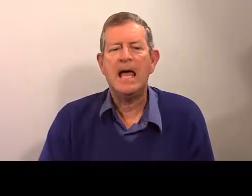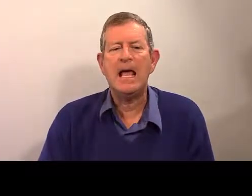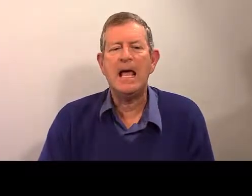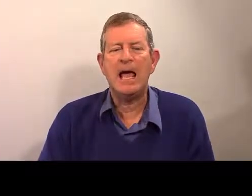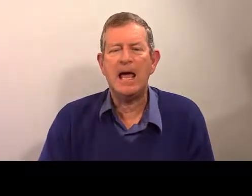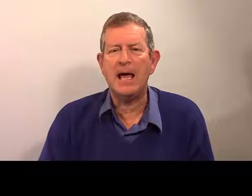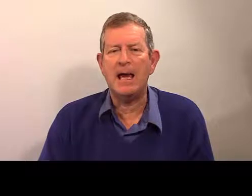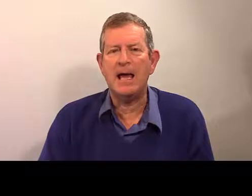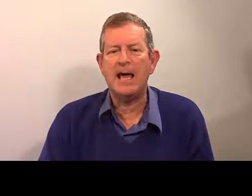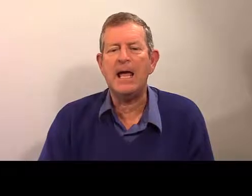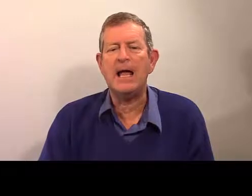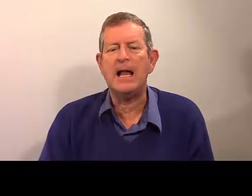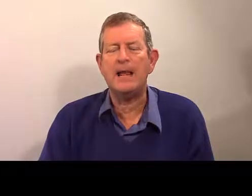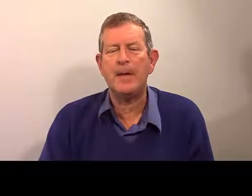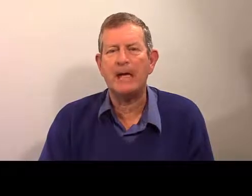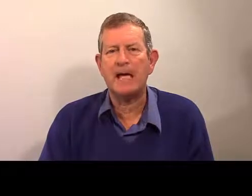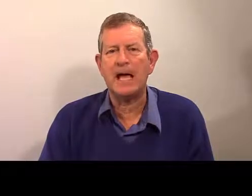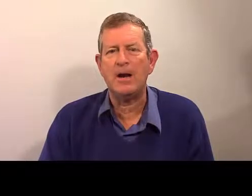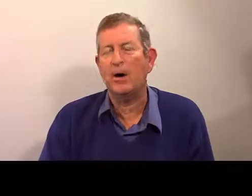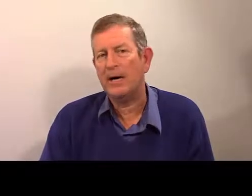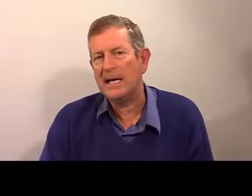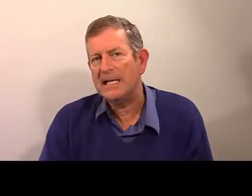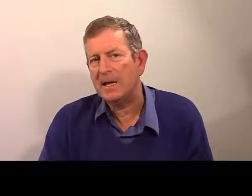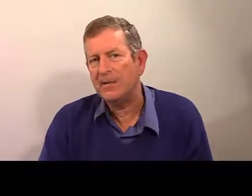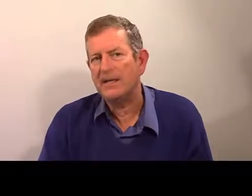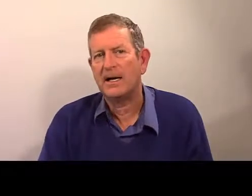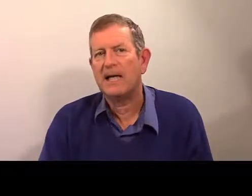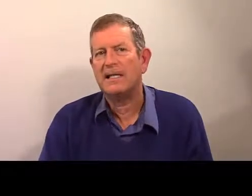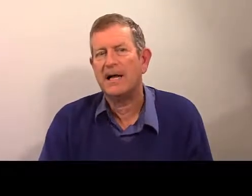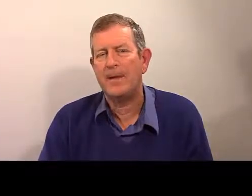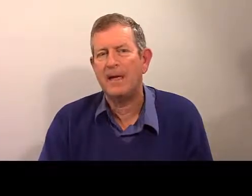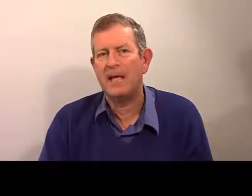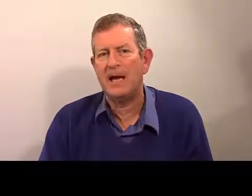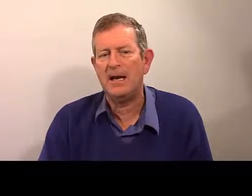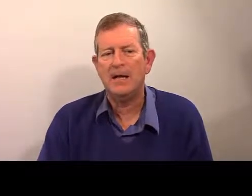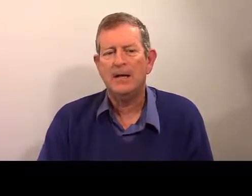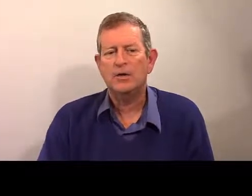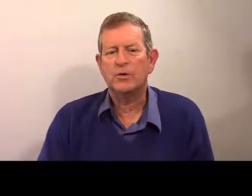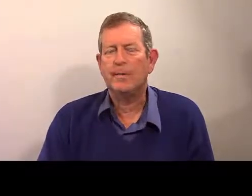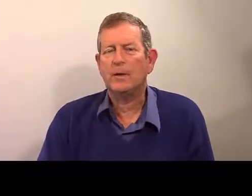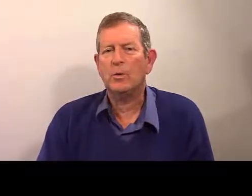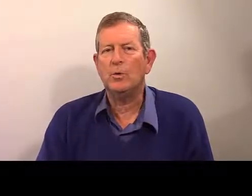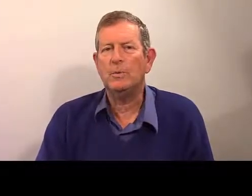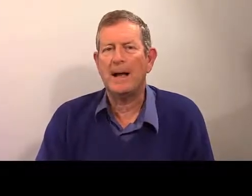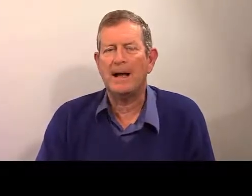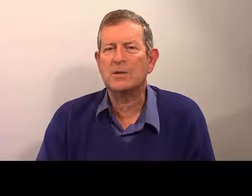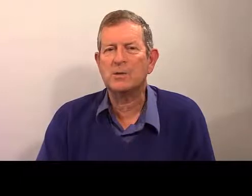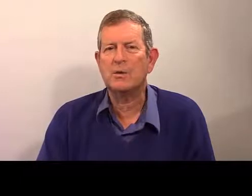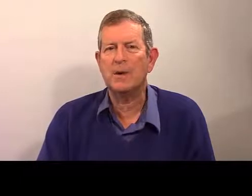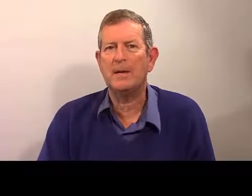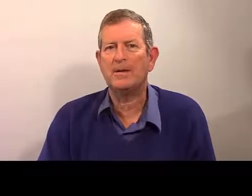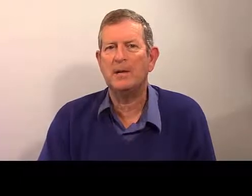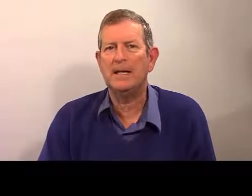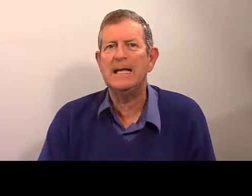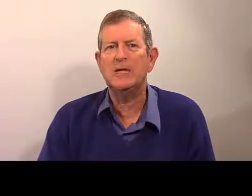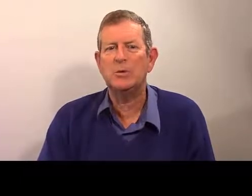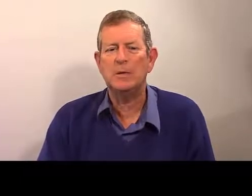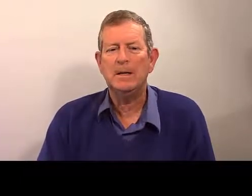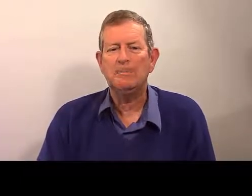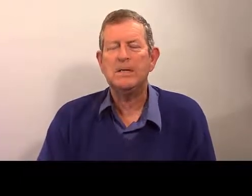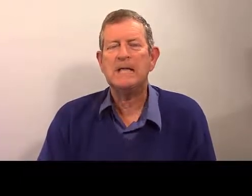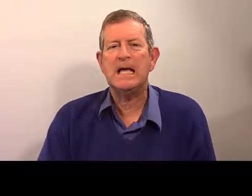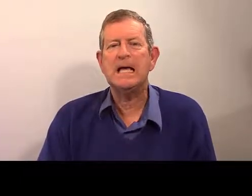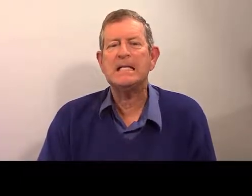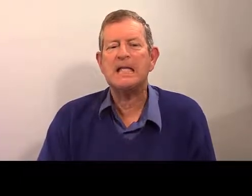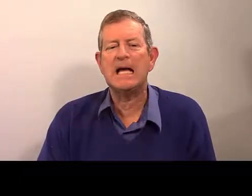« Et elle, et elle, et américaine, en réalité, on va dire est-elle américaine. » Je ne pas trop accentuer maintenant la liaison,